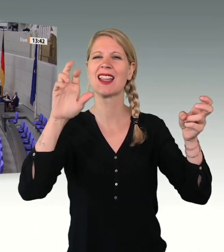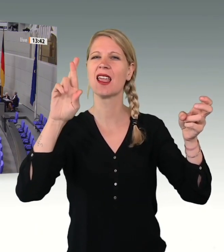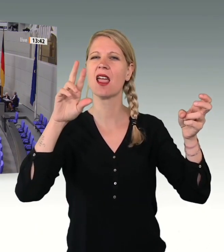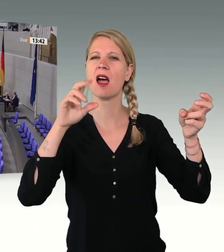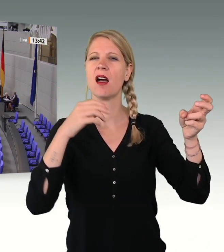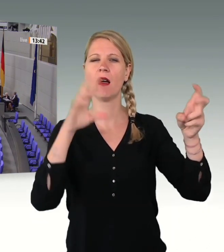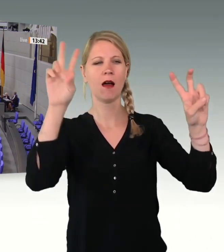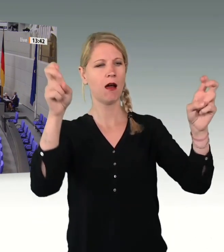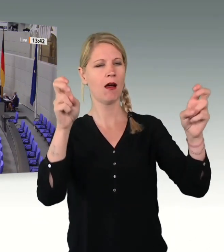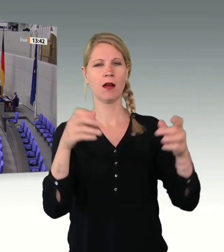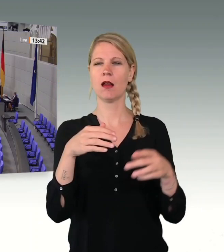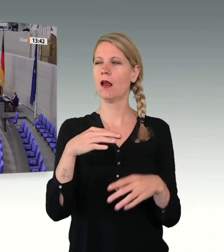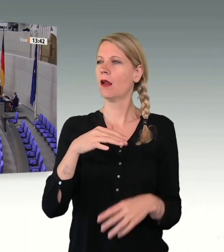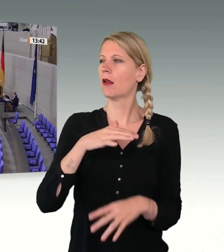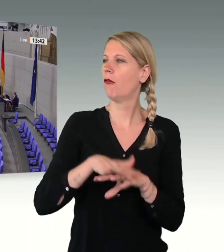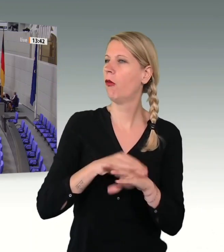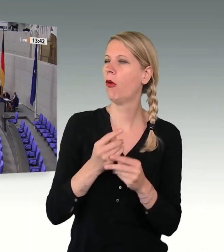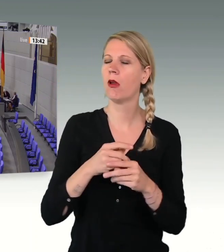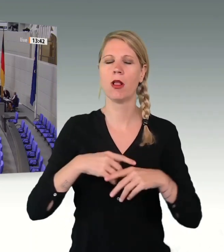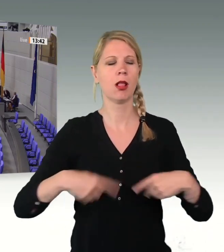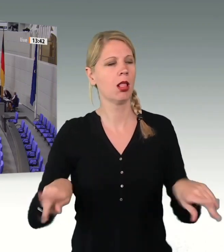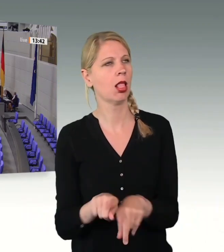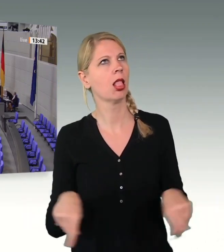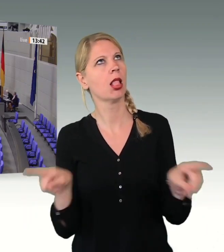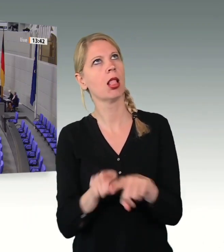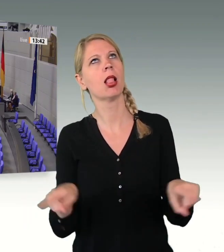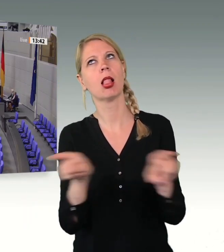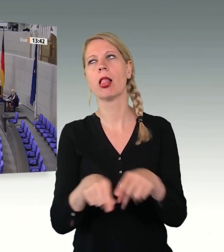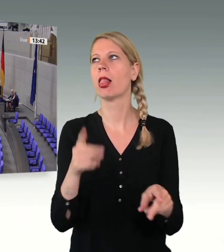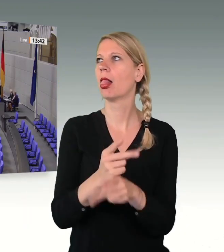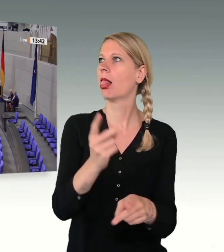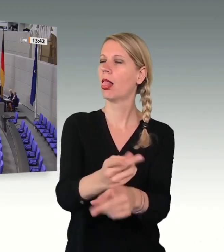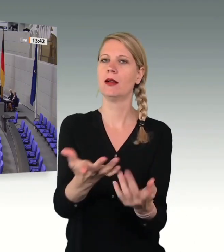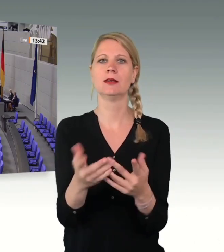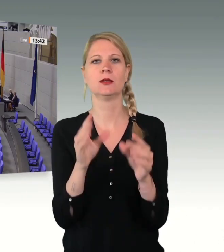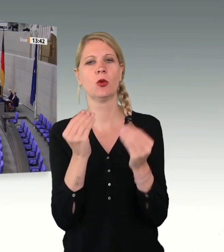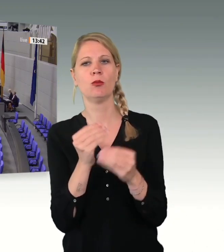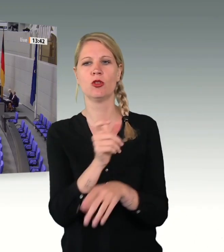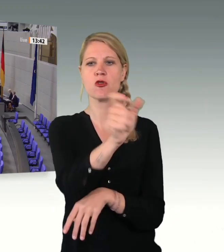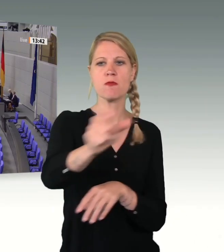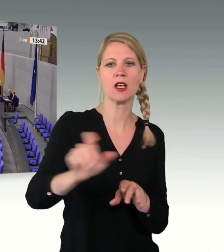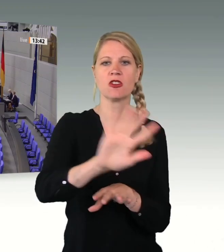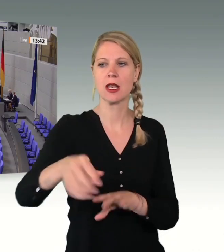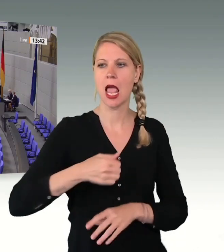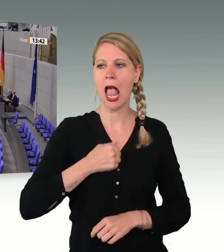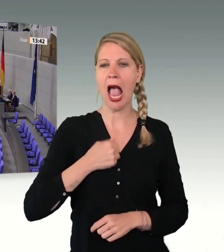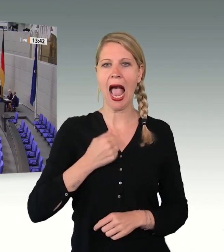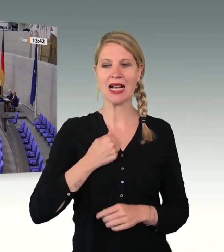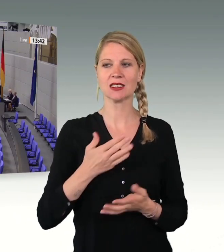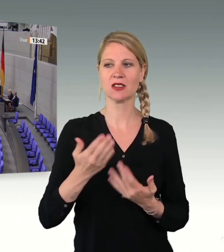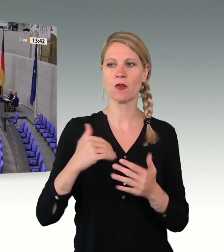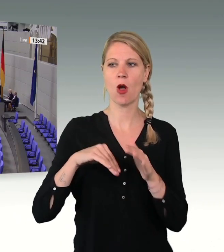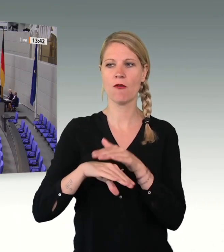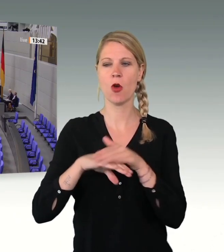alten Geschäftsmodells möglichst die Ängste der Menschen vor Flüchtlingen zu schüren und zu verstärken.